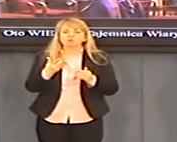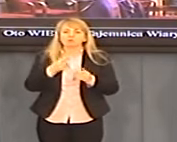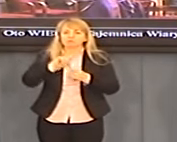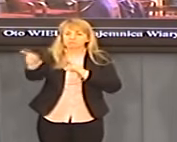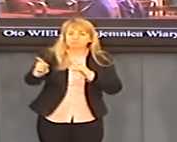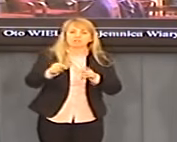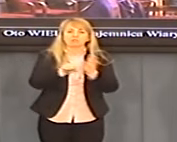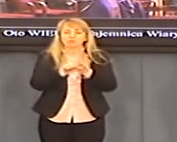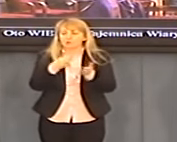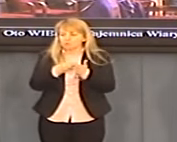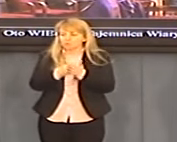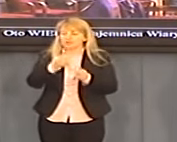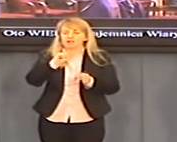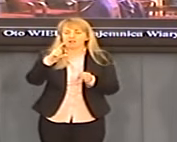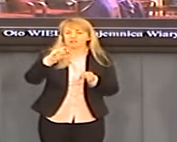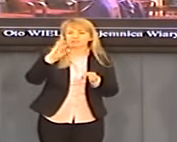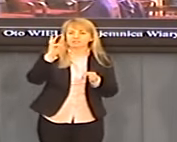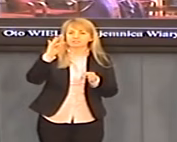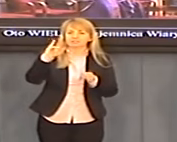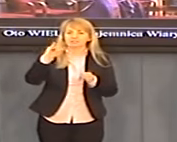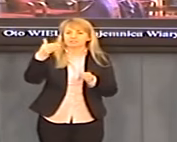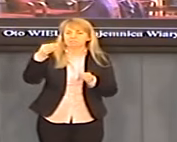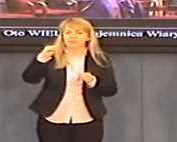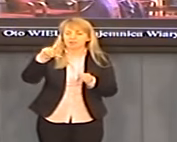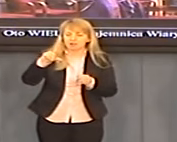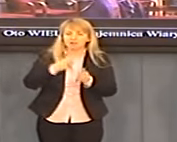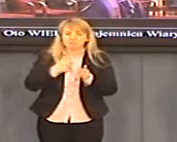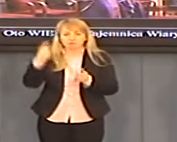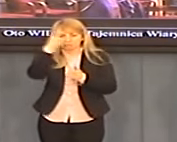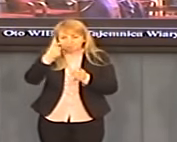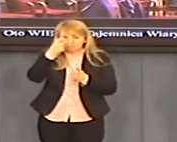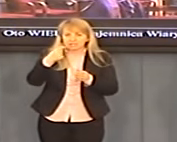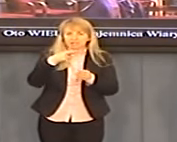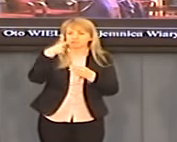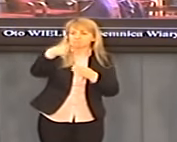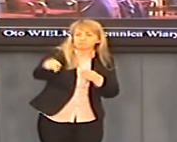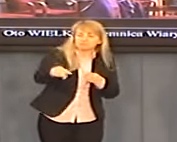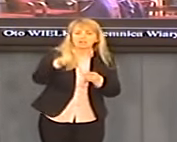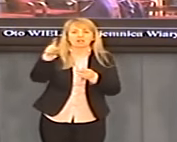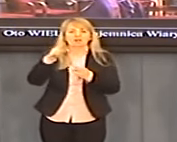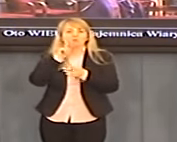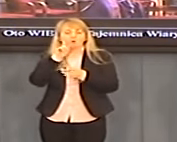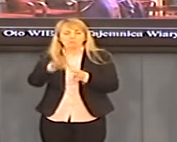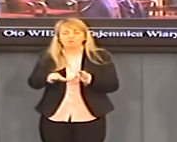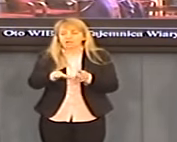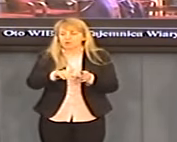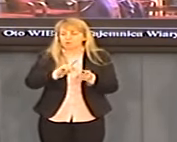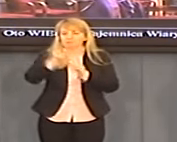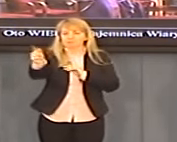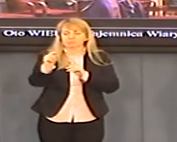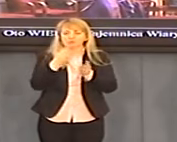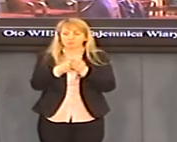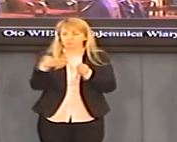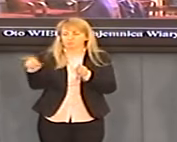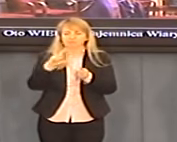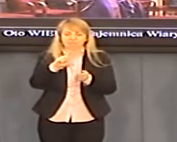był pijany i robił burdy pijackie. Ja w trosce o tych biednych kleryków chciałbym